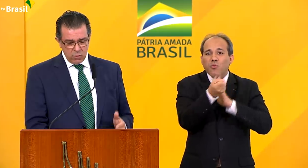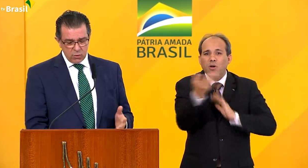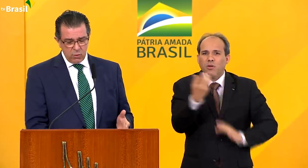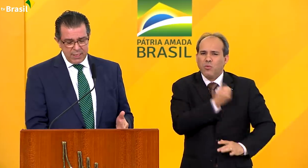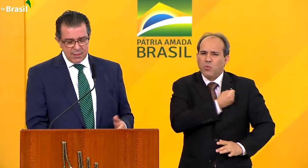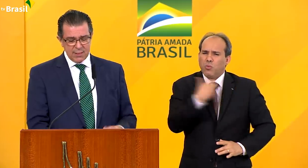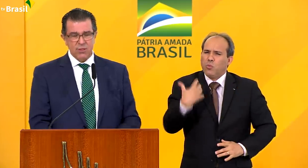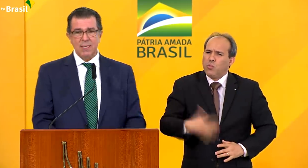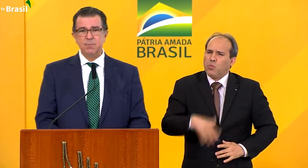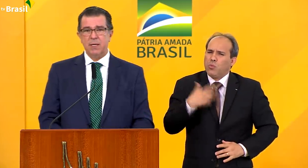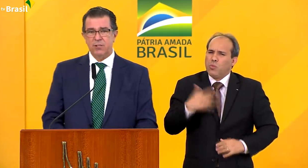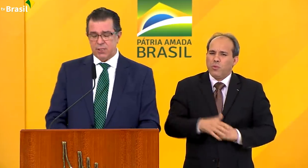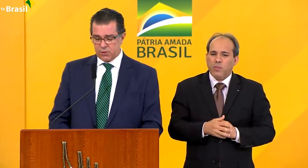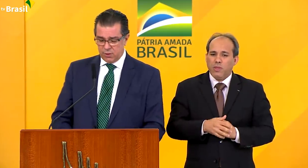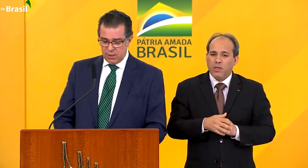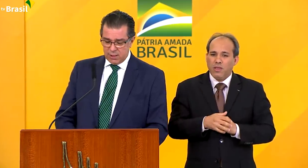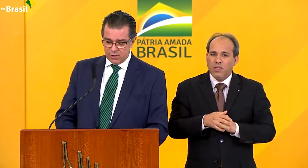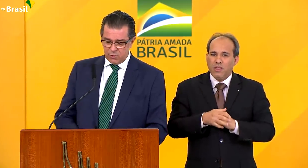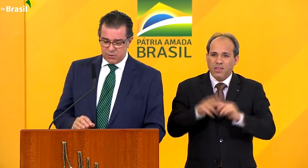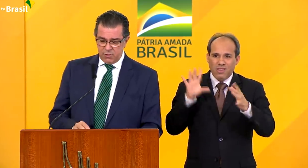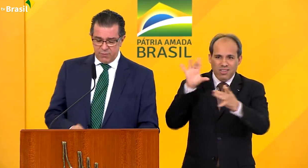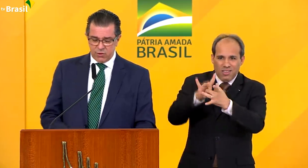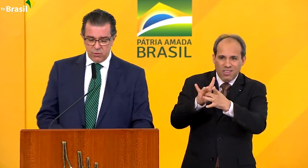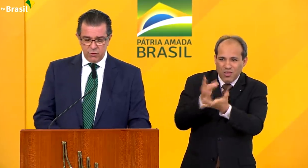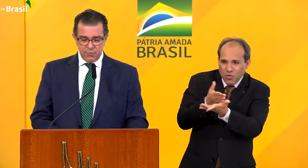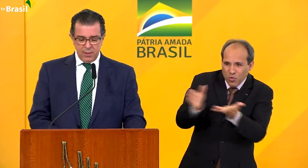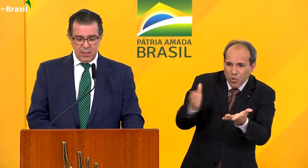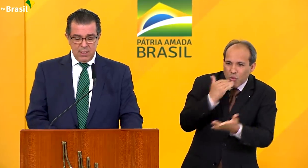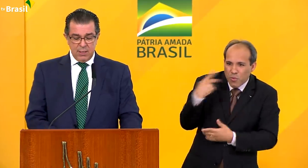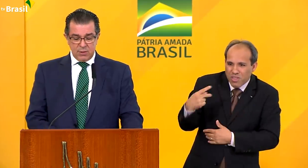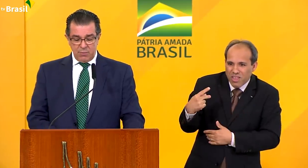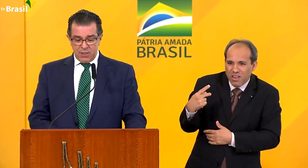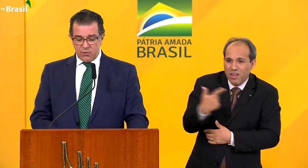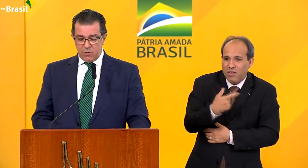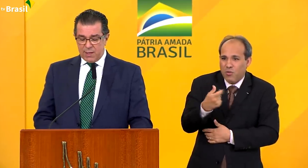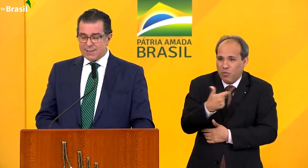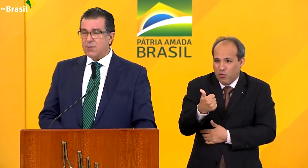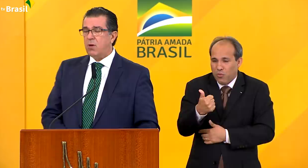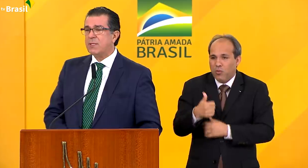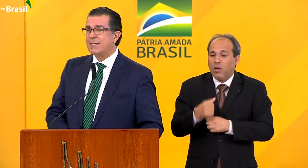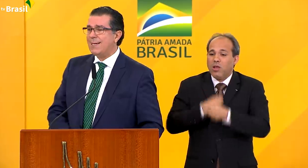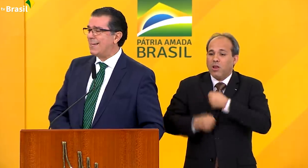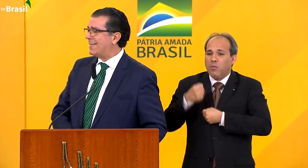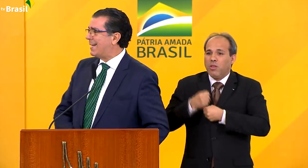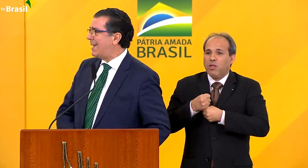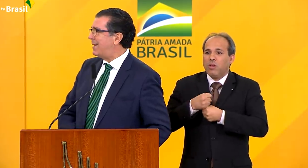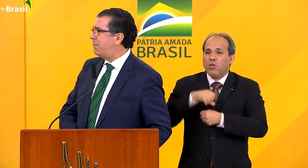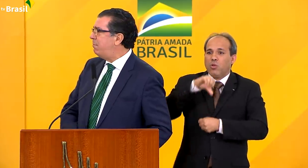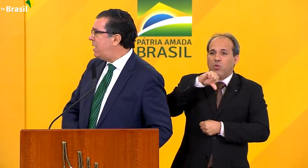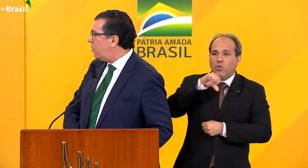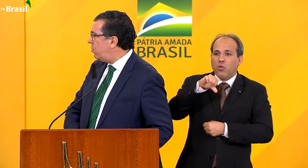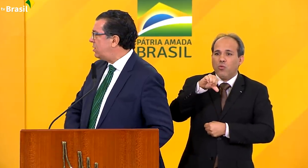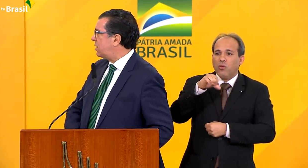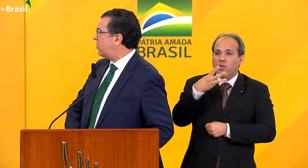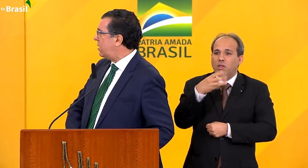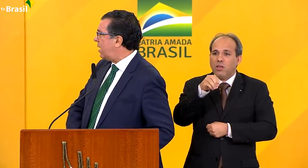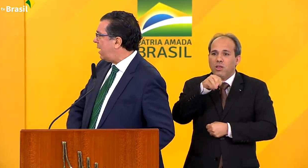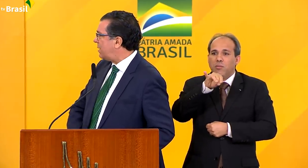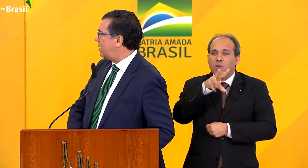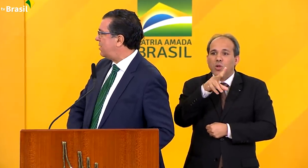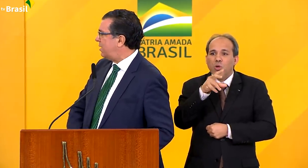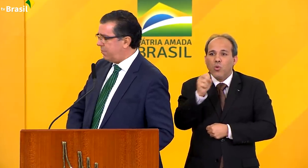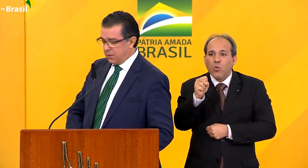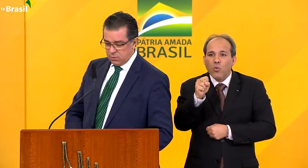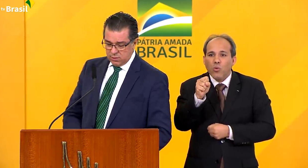De acordo com o índice de desperdício de 2021, somente no ano passado, 930 milhões de